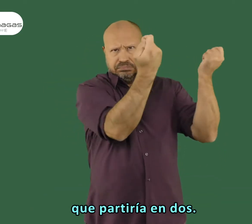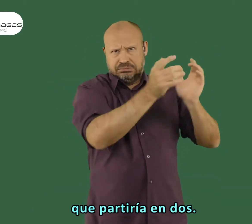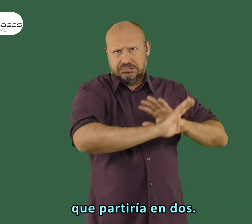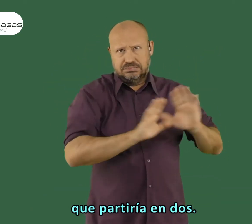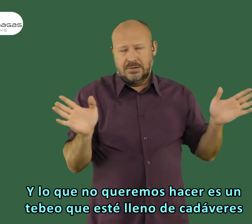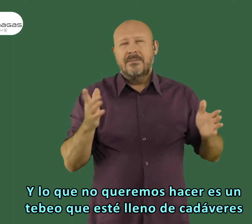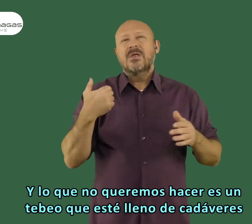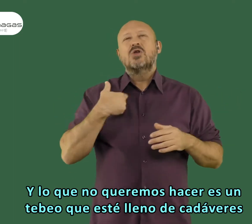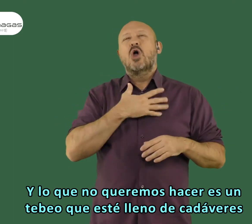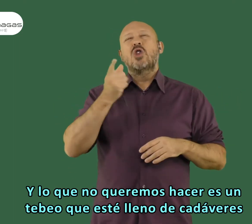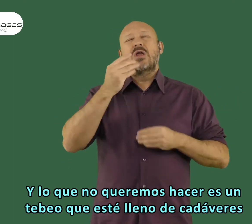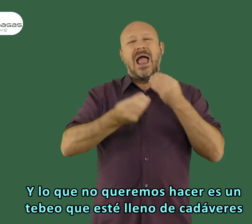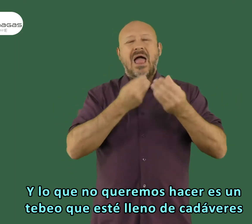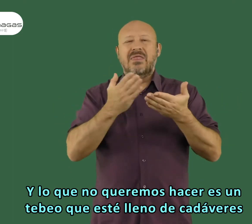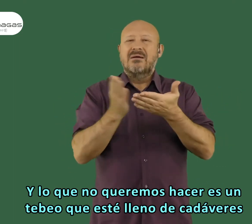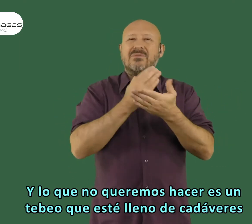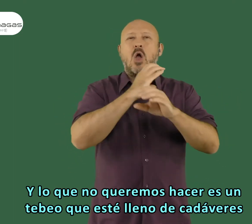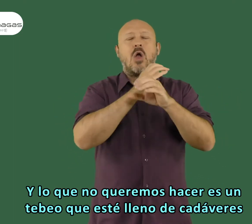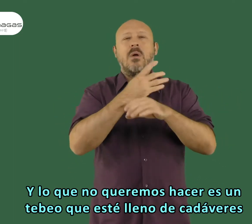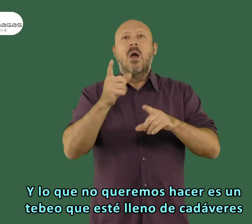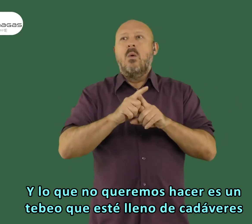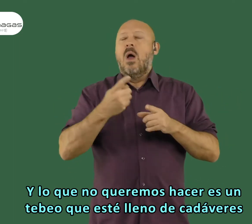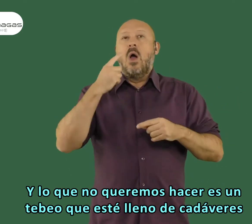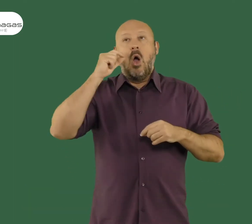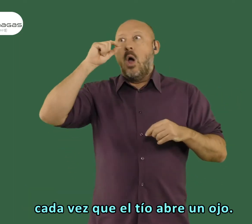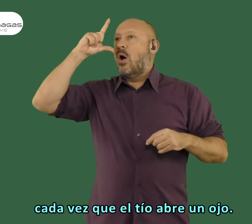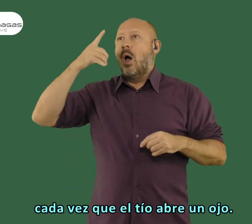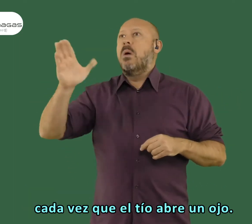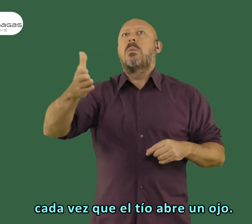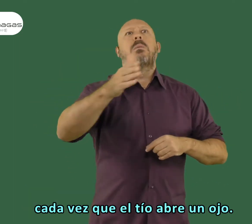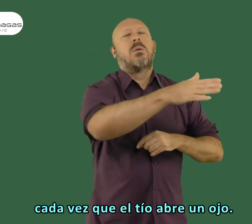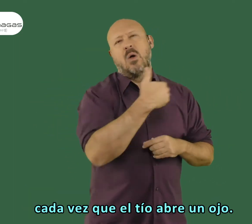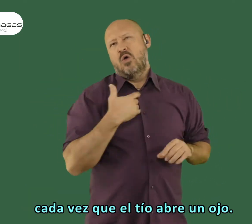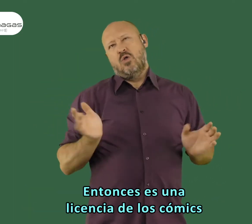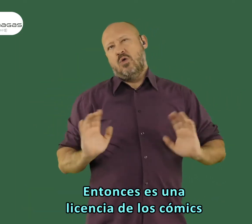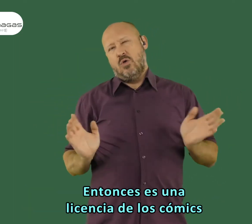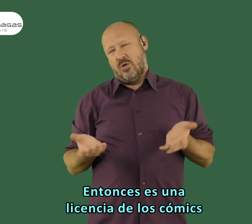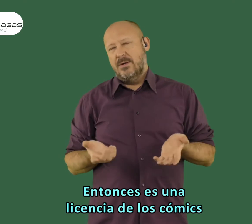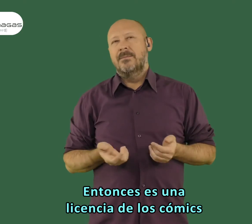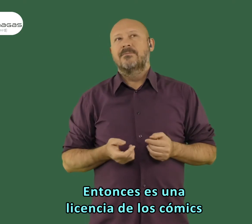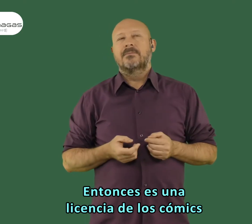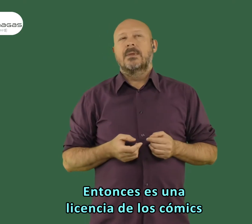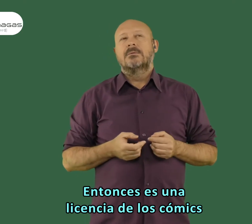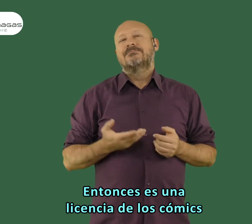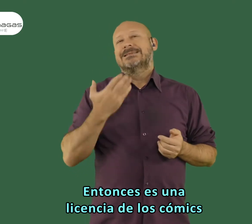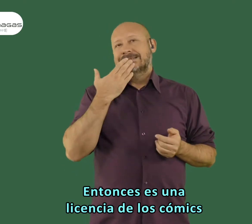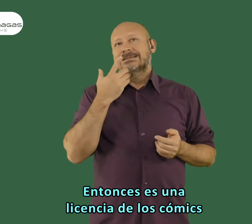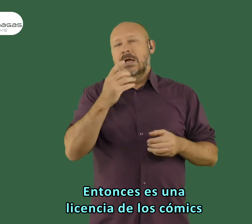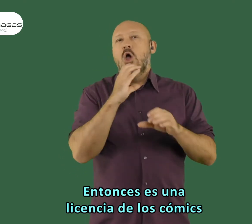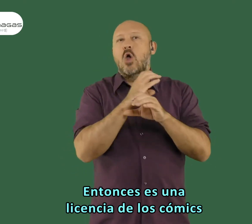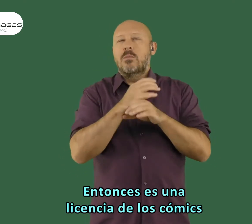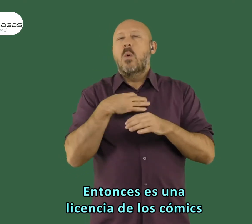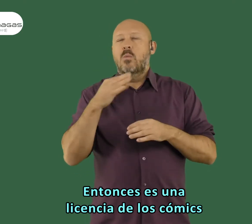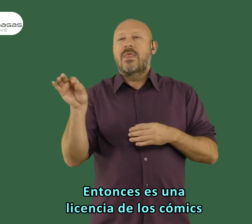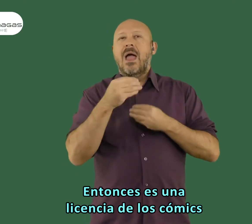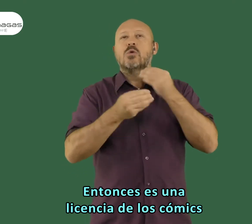partiría en dos. Y lo que no queremos hacer es un TVO que esté lleno de cadáveres cada vez que el tío abre un ojo. Entonces, bueno, es una